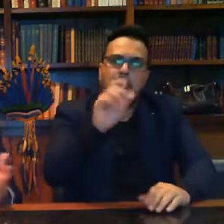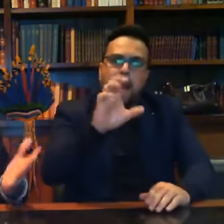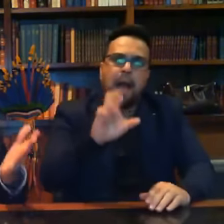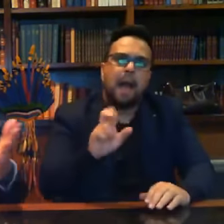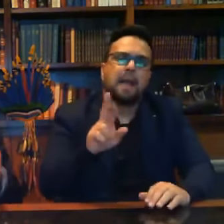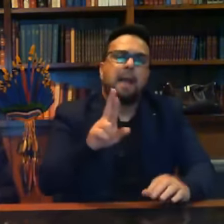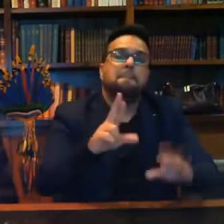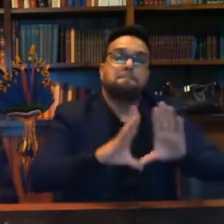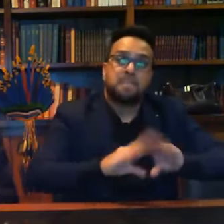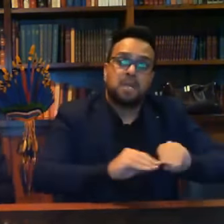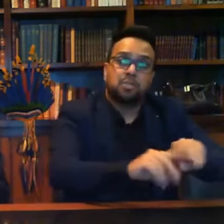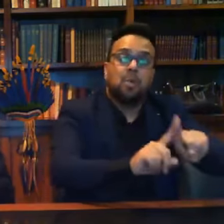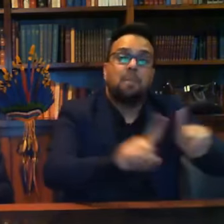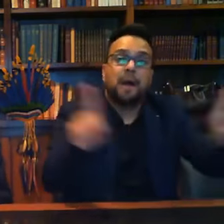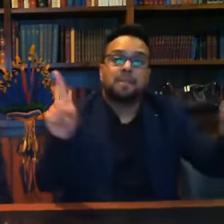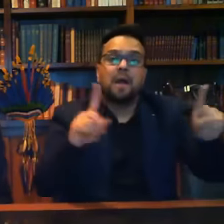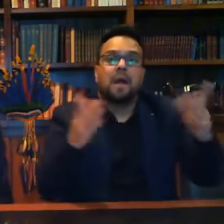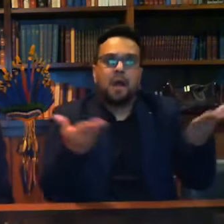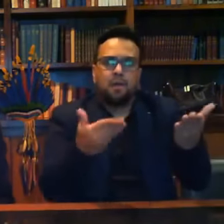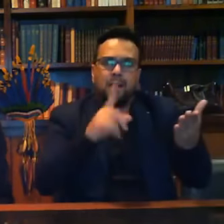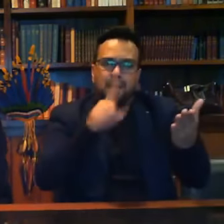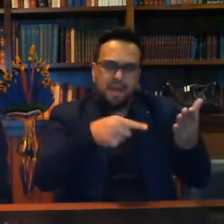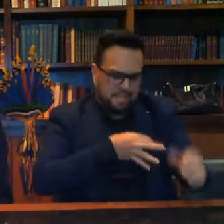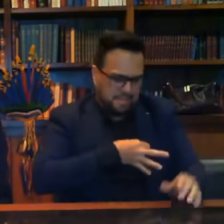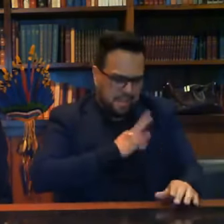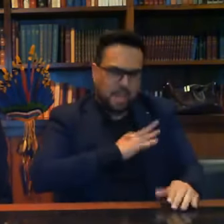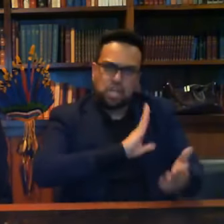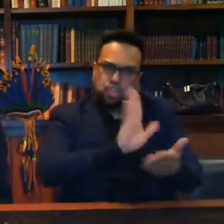senhor ministro Alexandre Moraes é afastar o delegado?